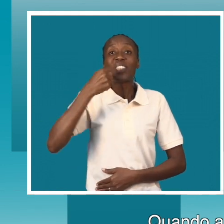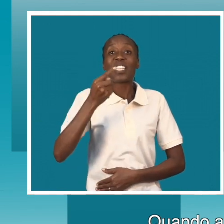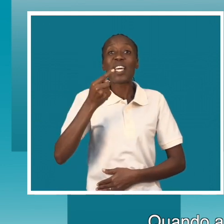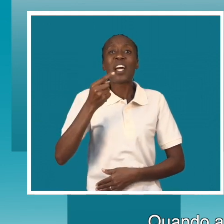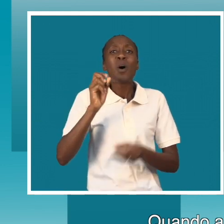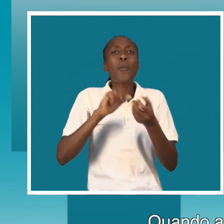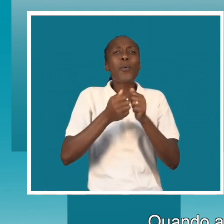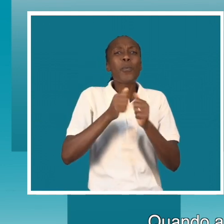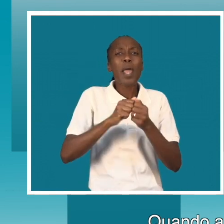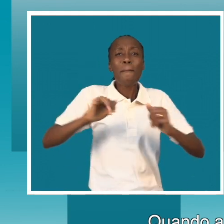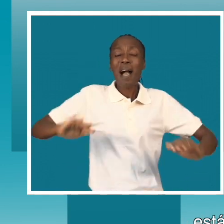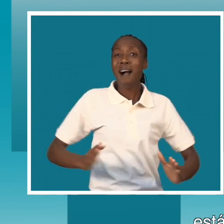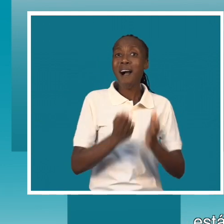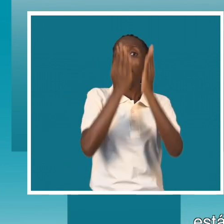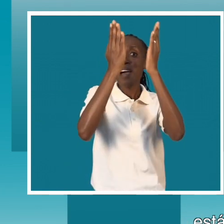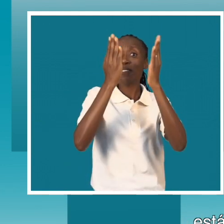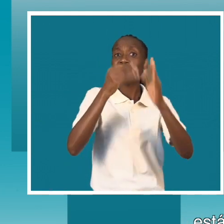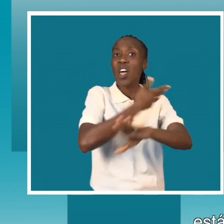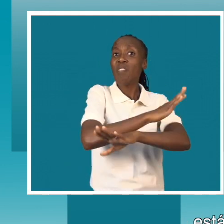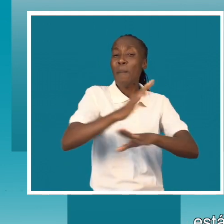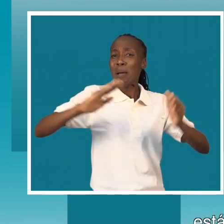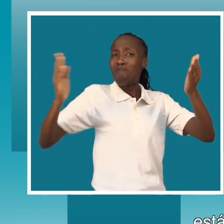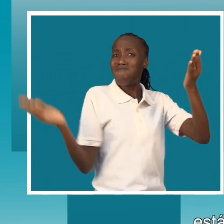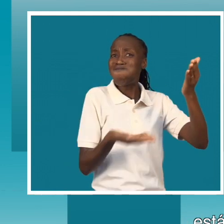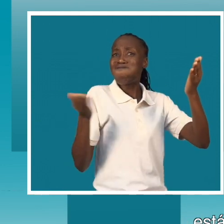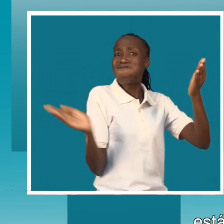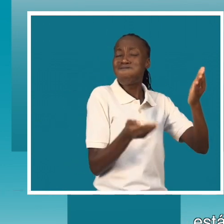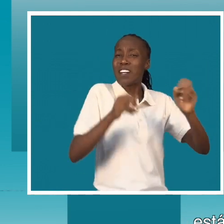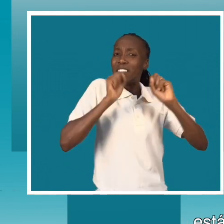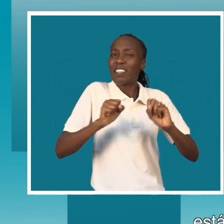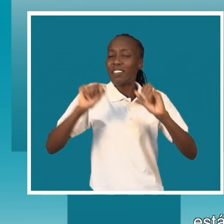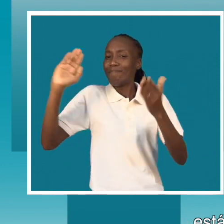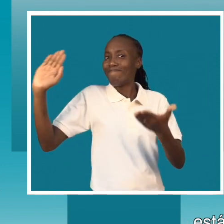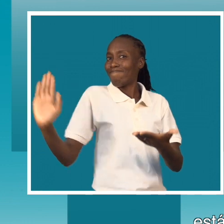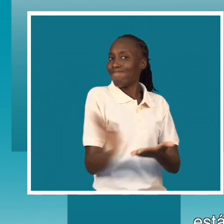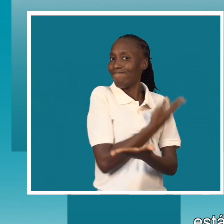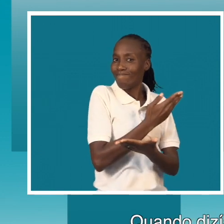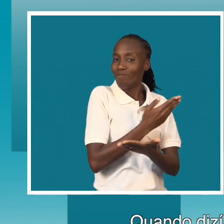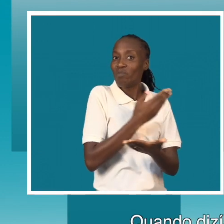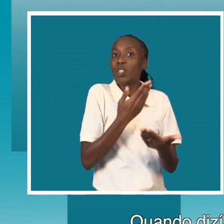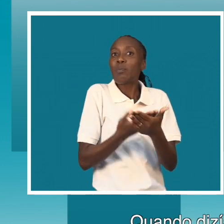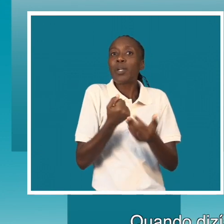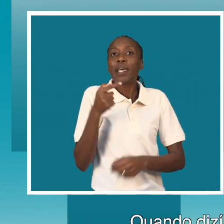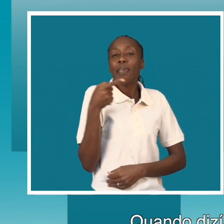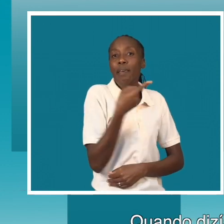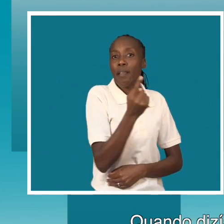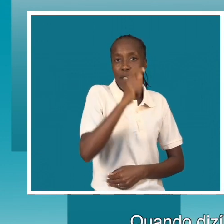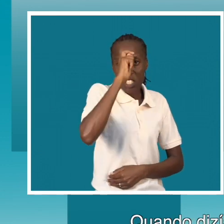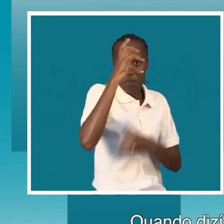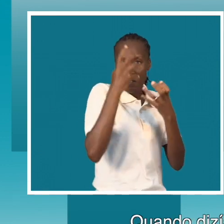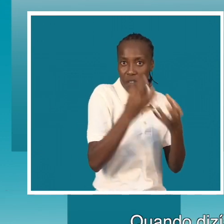o corpo de mangás? Estamos, de facto, a contribuir para a economia azul. Quando nós agora estávamos a dizer,